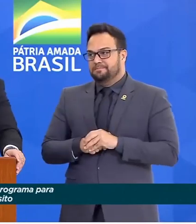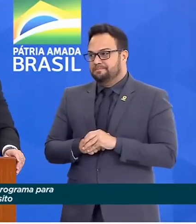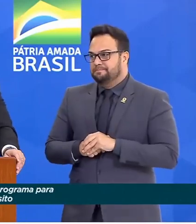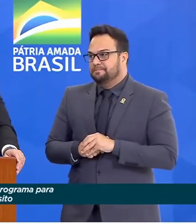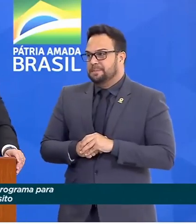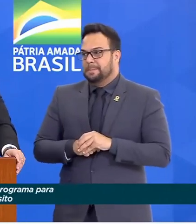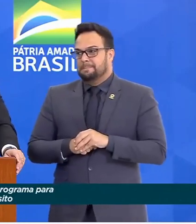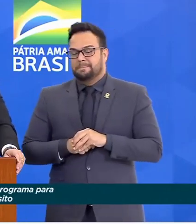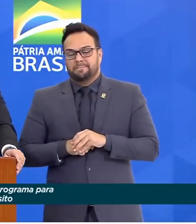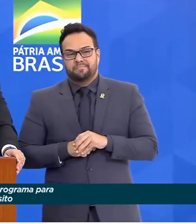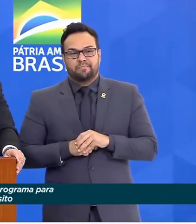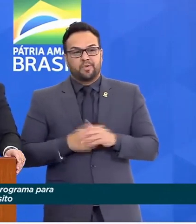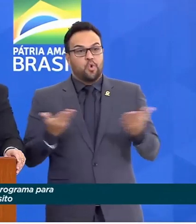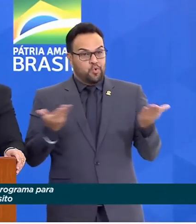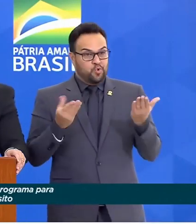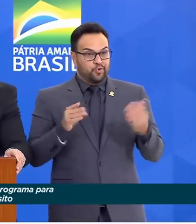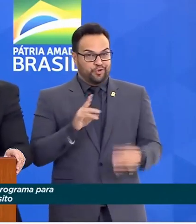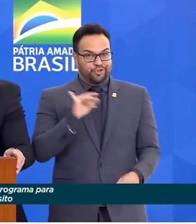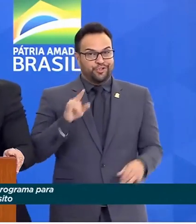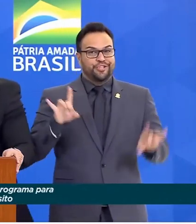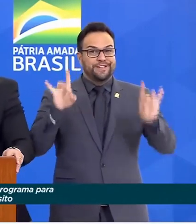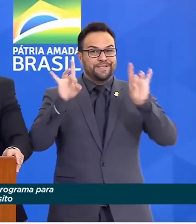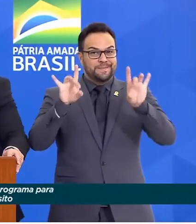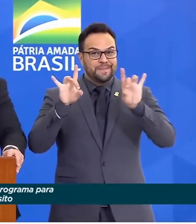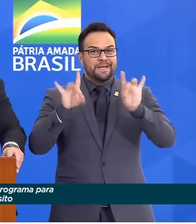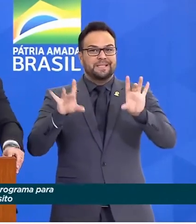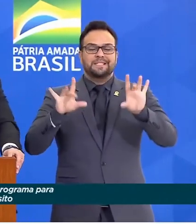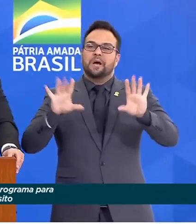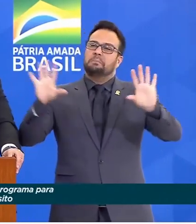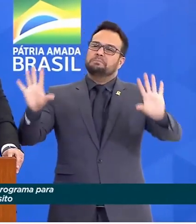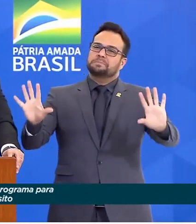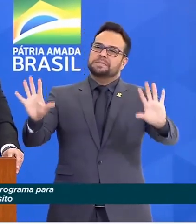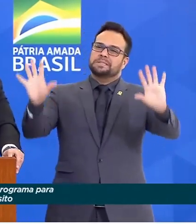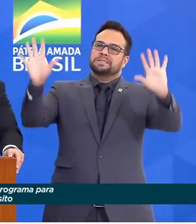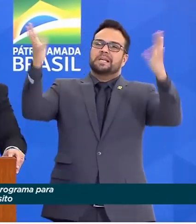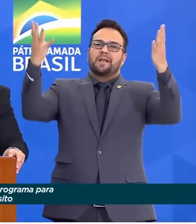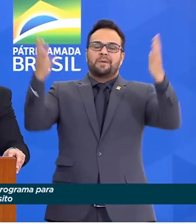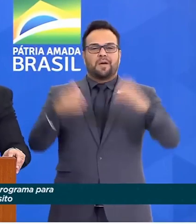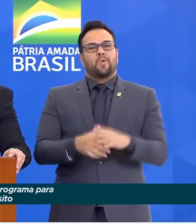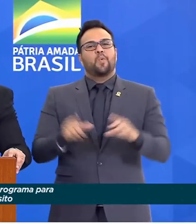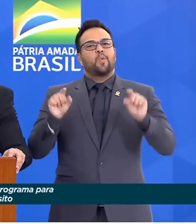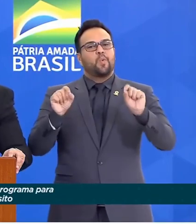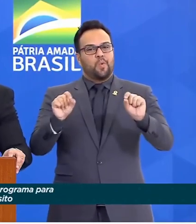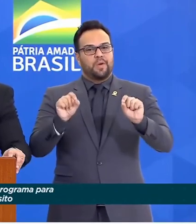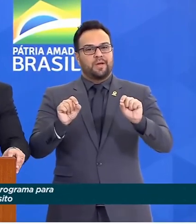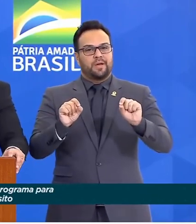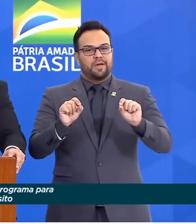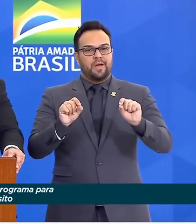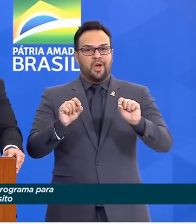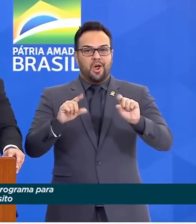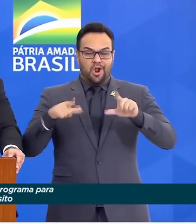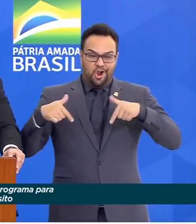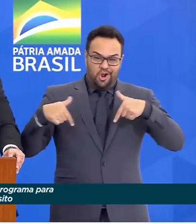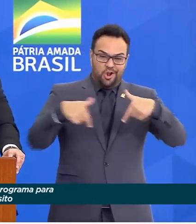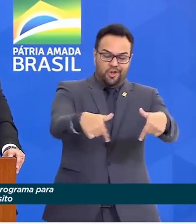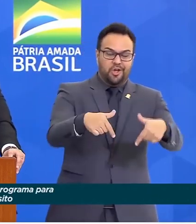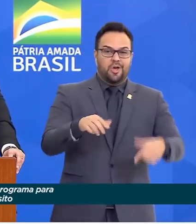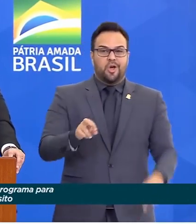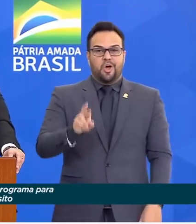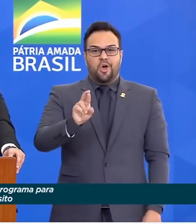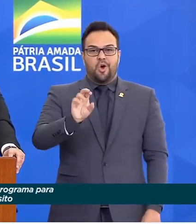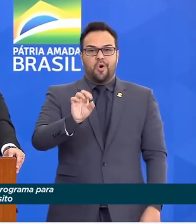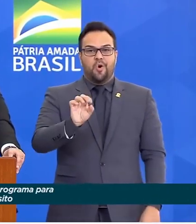A gente está aqui num dia especial celebrando a outrora operação rodovida que agora vira